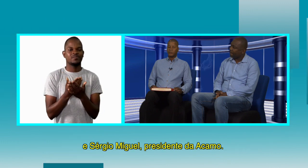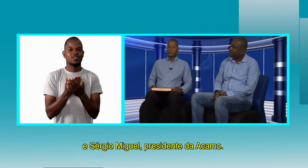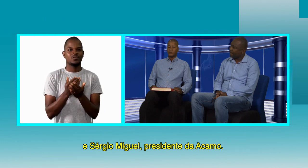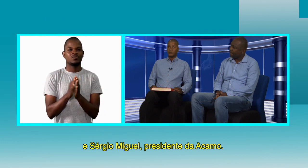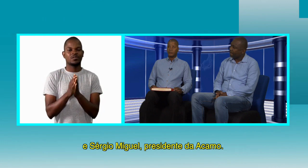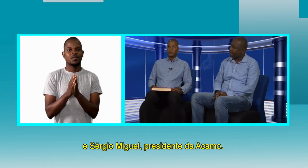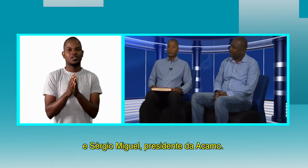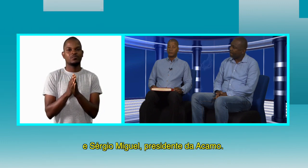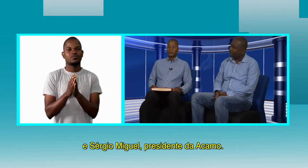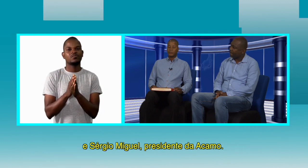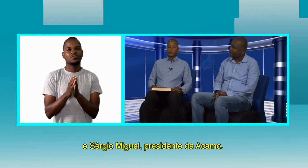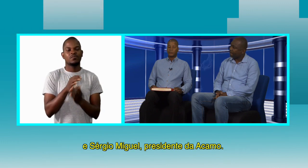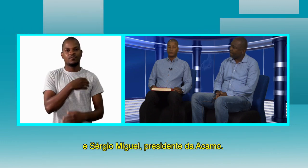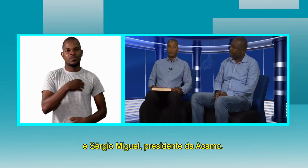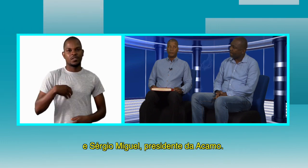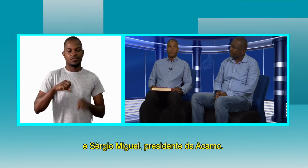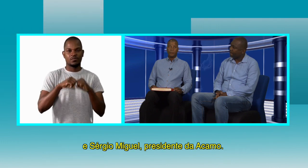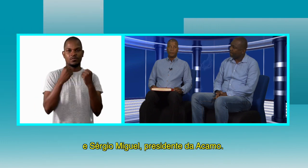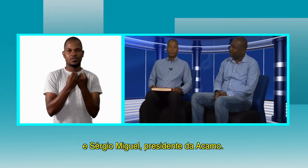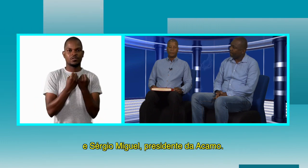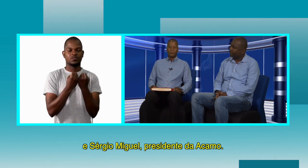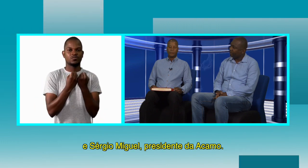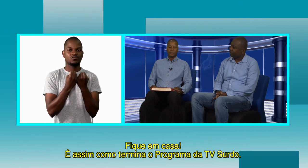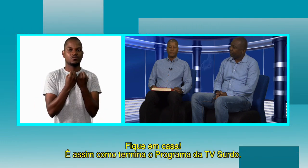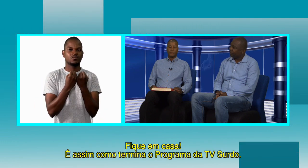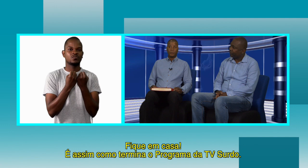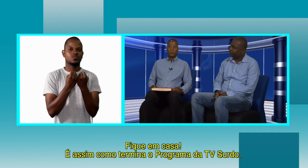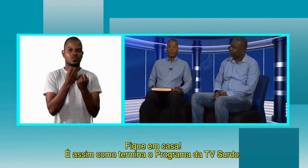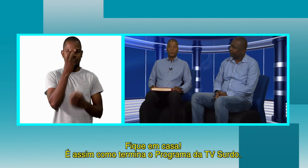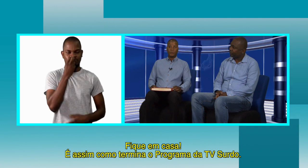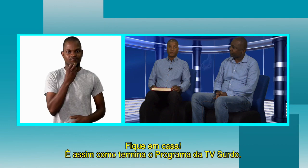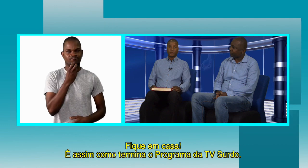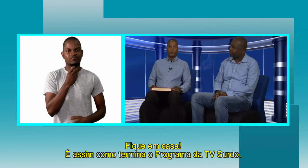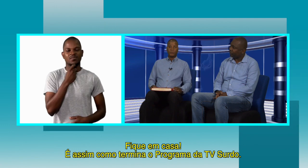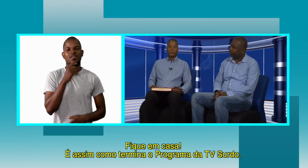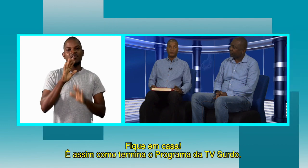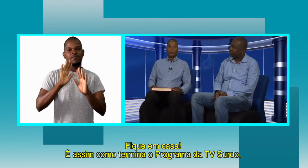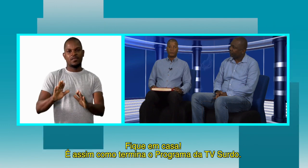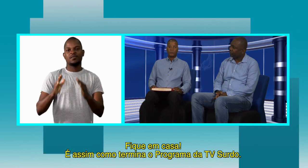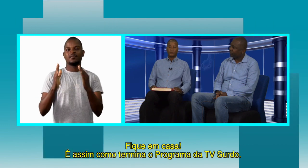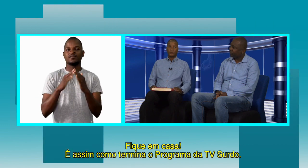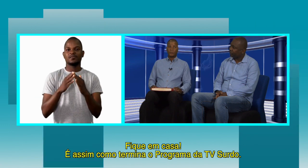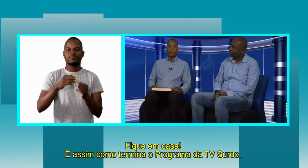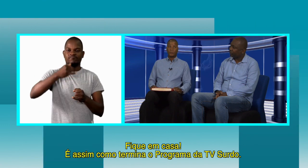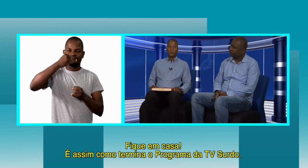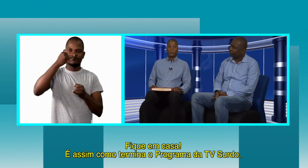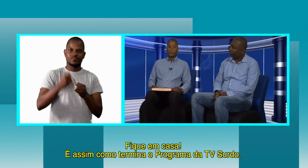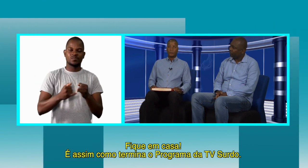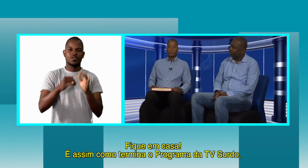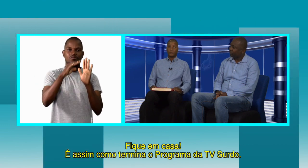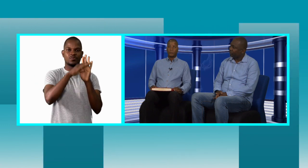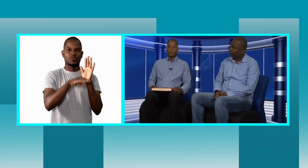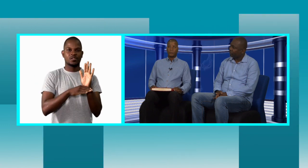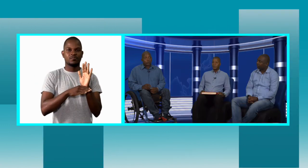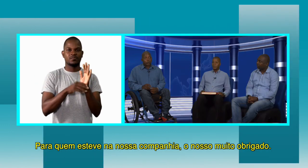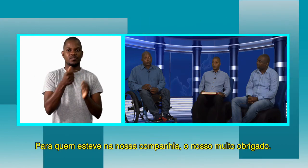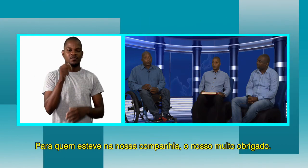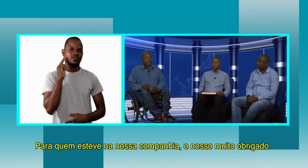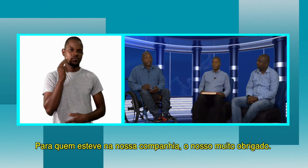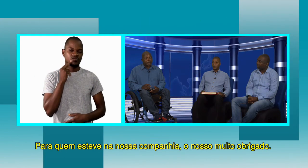da Calmo. Fique em casa. É assim que termina o programa da TV Surdo para si,